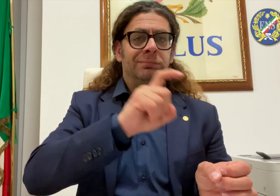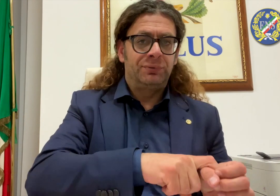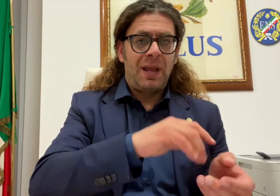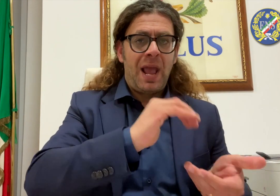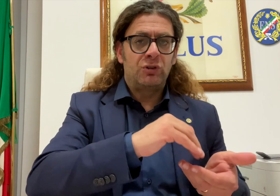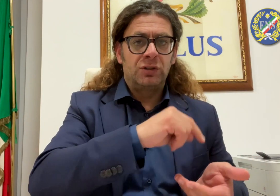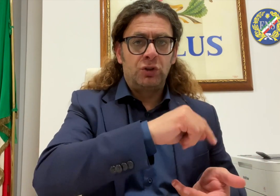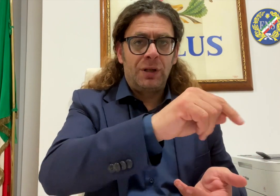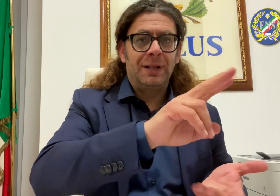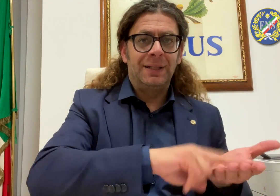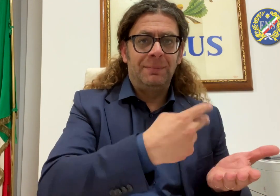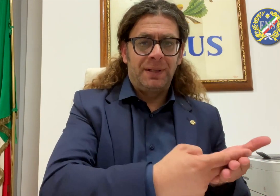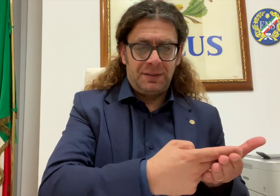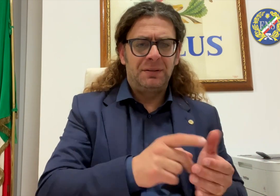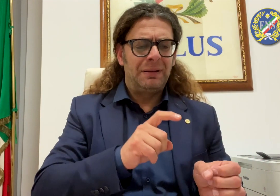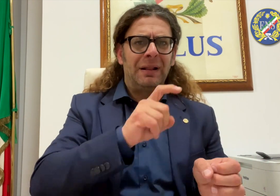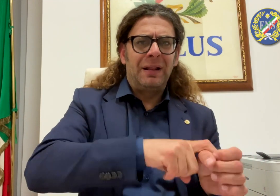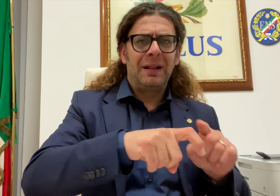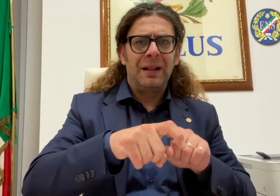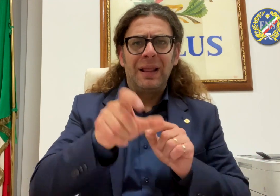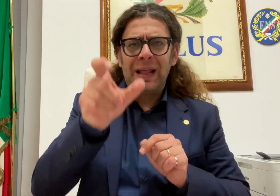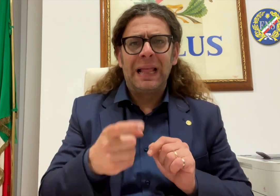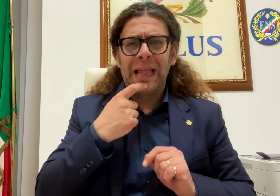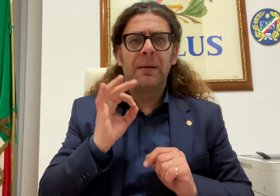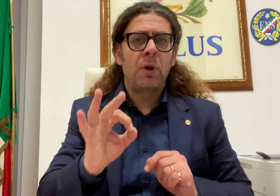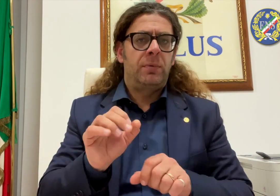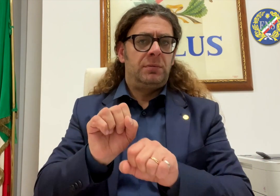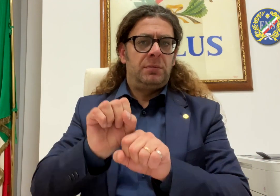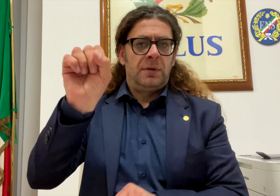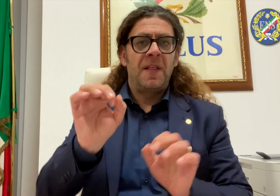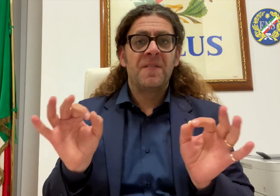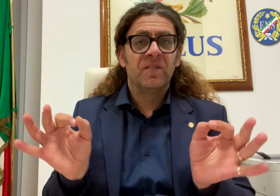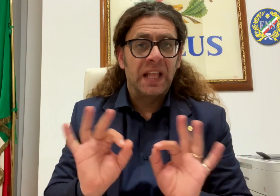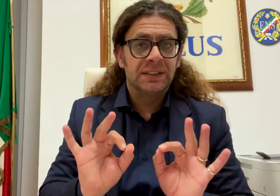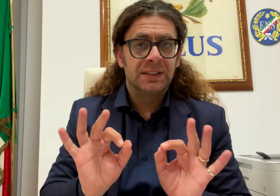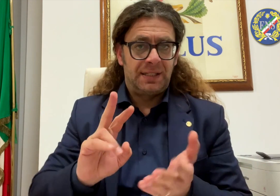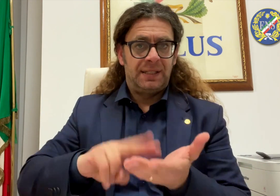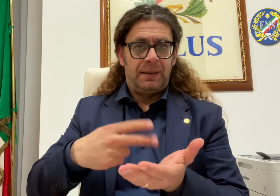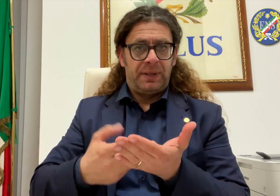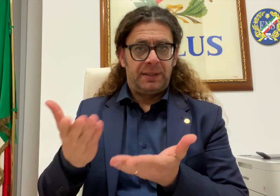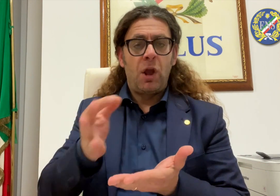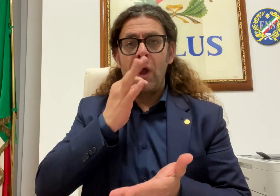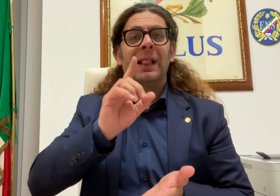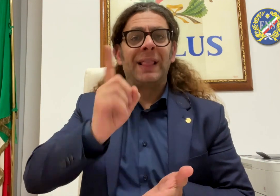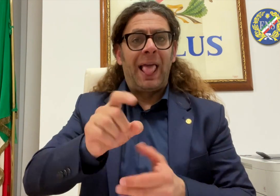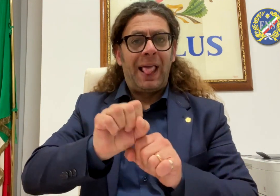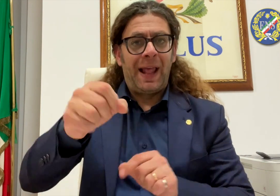concernente la figura professionale dell'interprete di lingua dei segni italiana. Il precedente testo prevedeva come termine ultimo